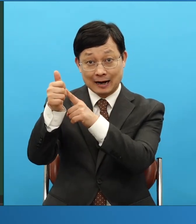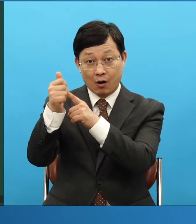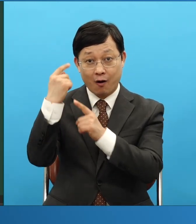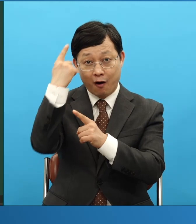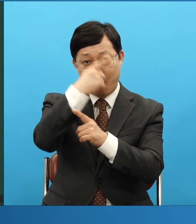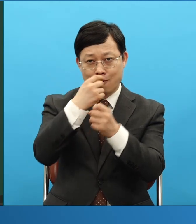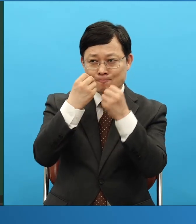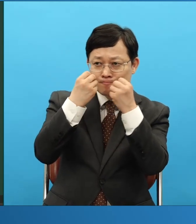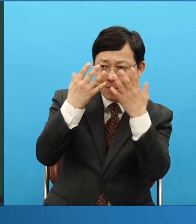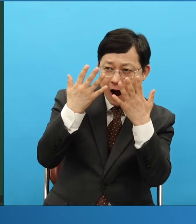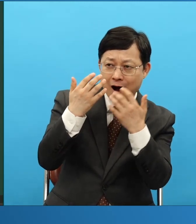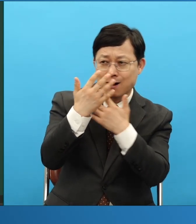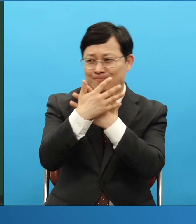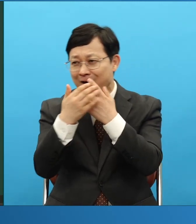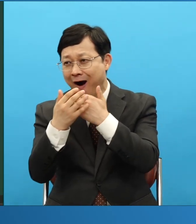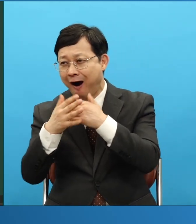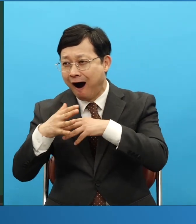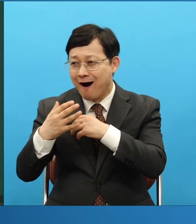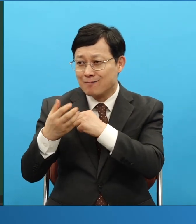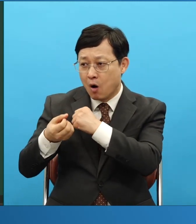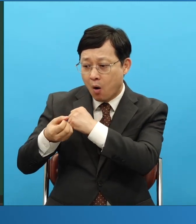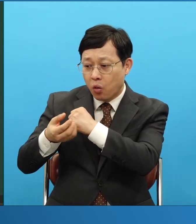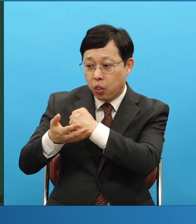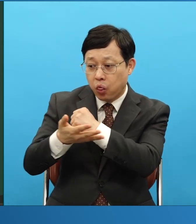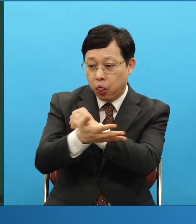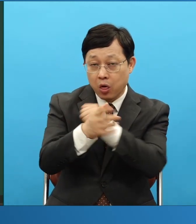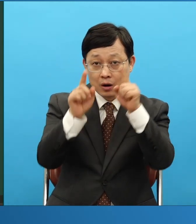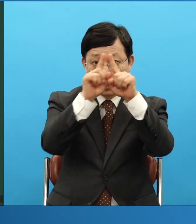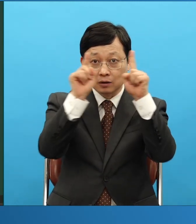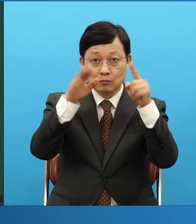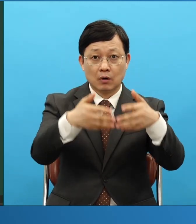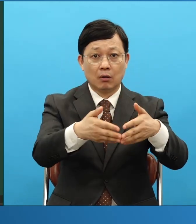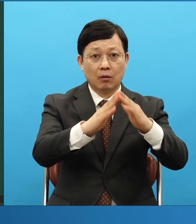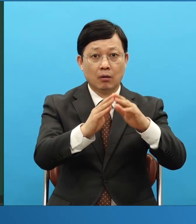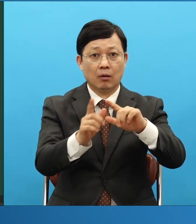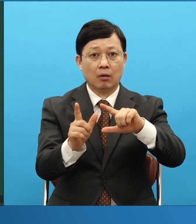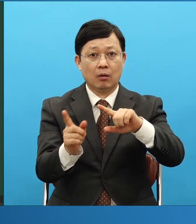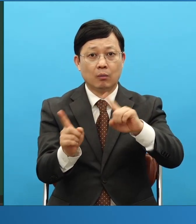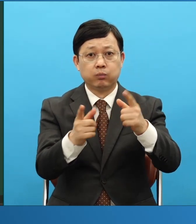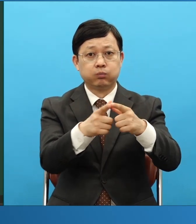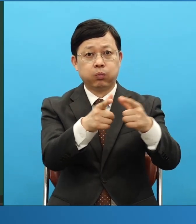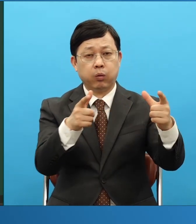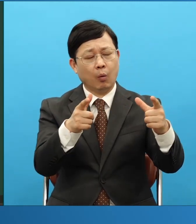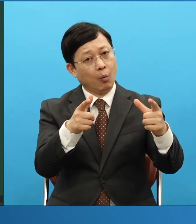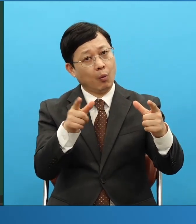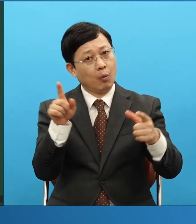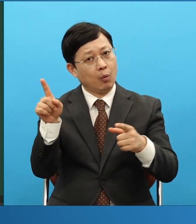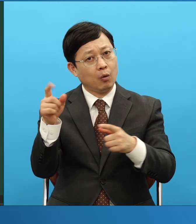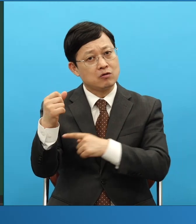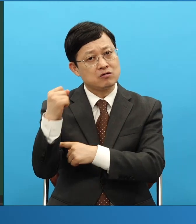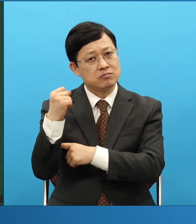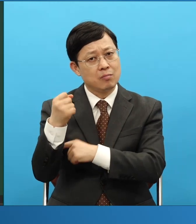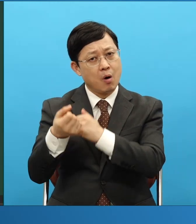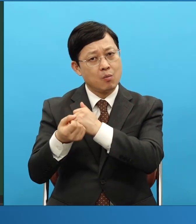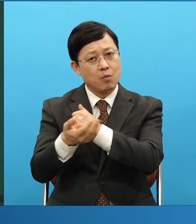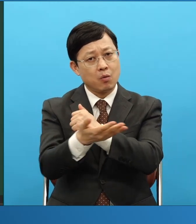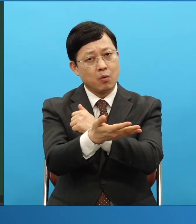정도예요 그냥 한 번은 급한 일이 내서 그 친구를 찾아갔는데, 집이 없는 거예요